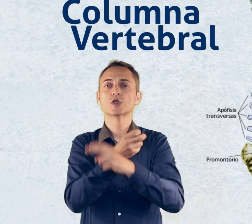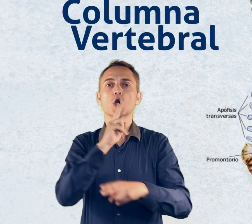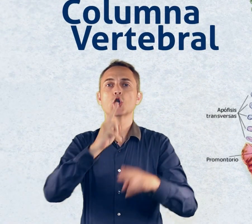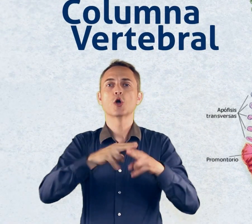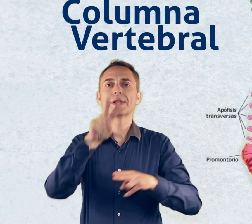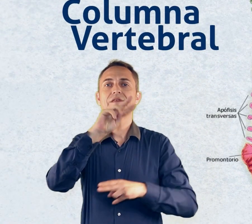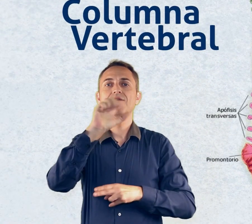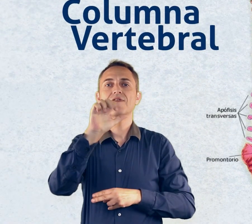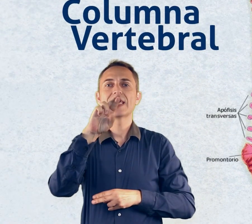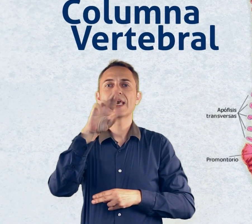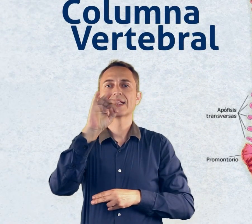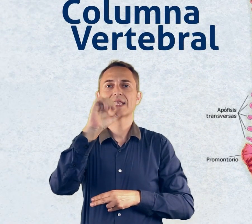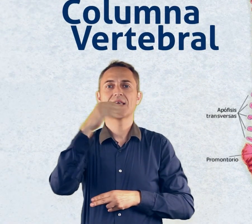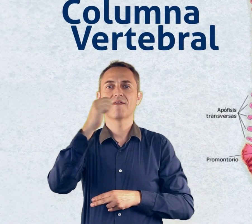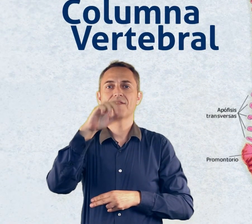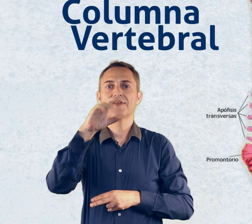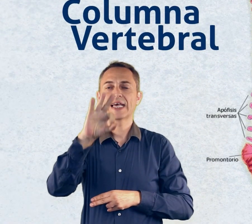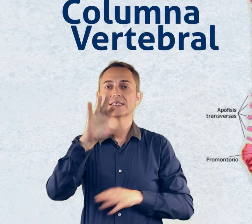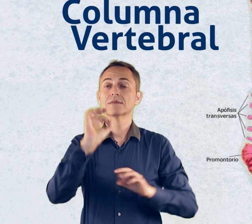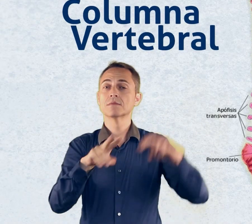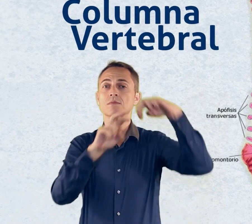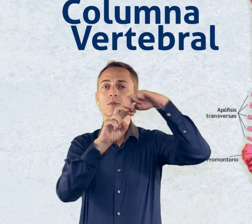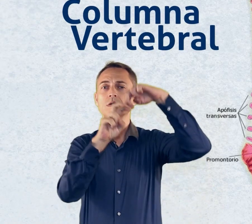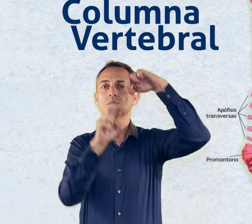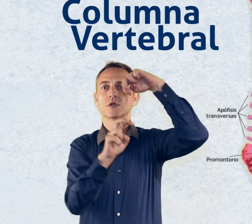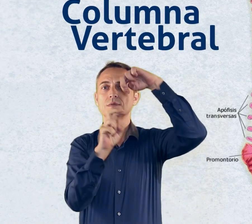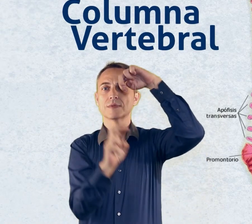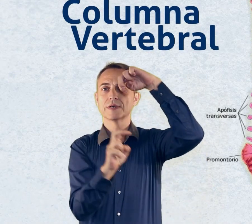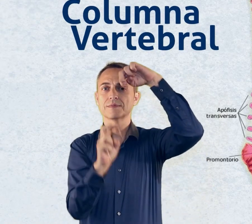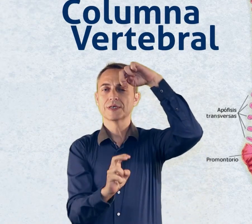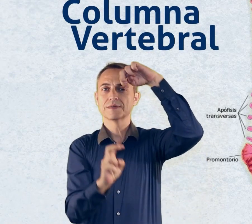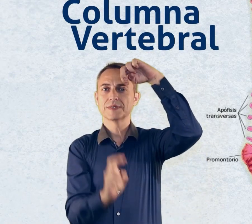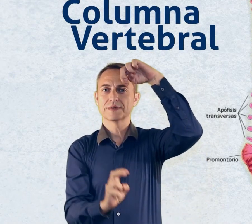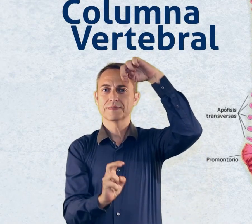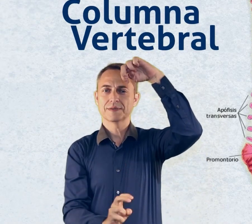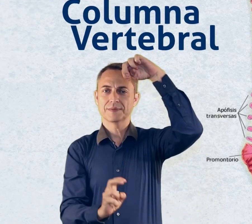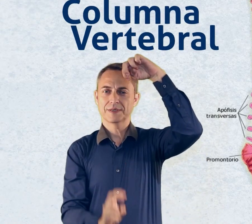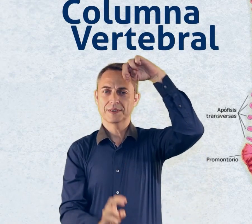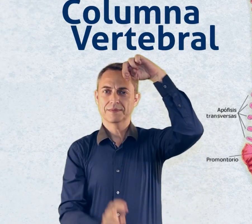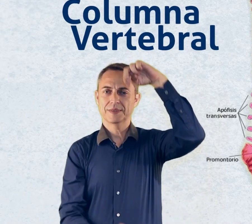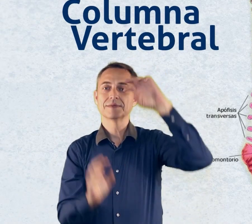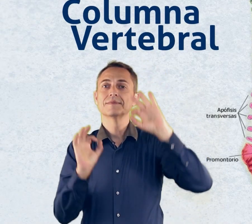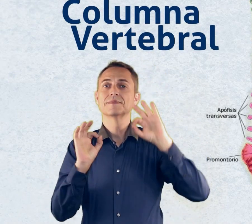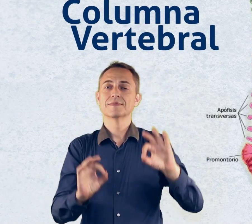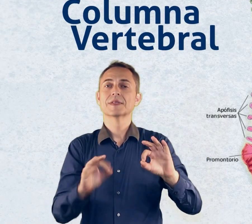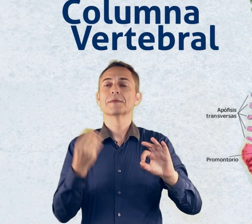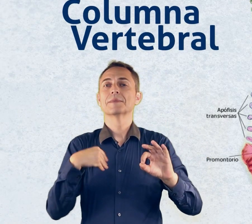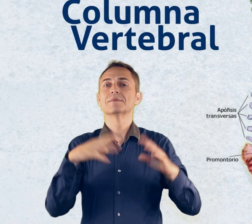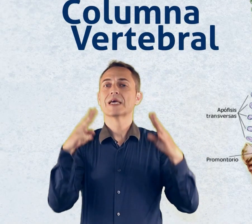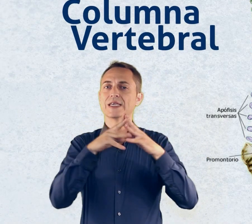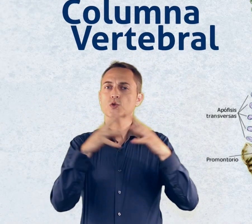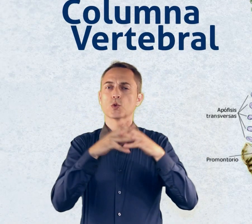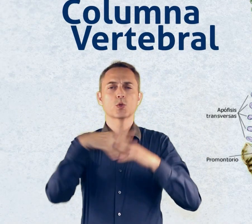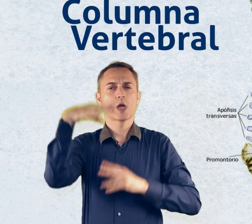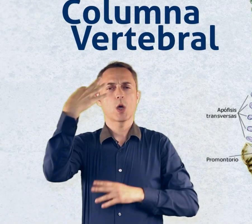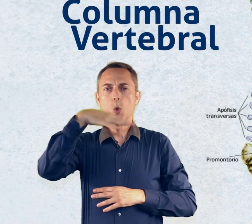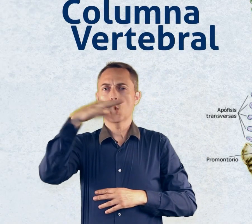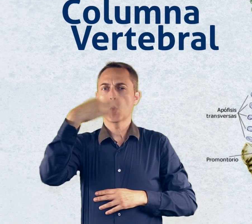que se encuentran puestas y articuladas una encima de otra sucesivamente, formando una sola estructura alargada que